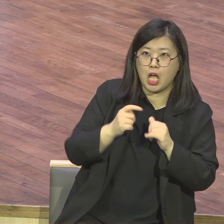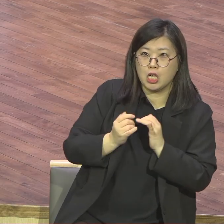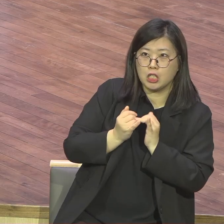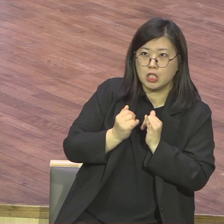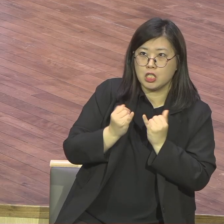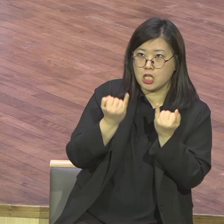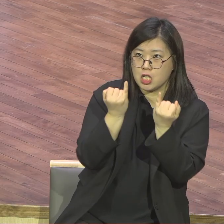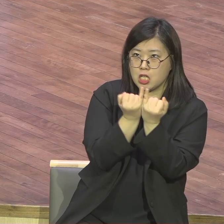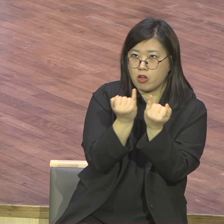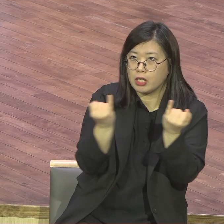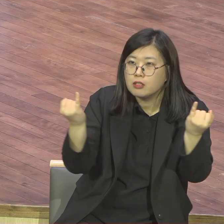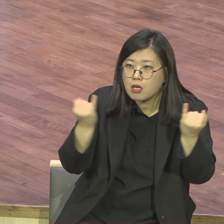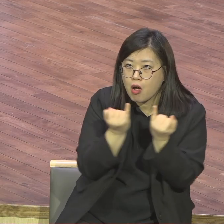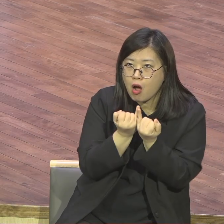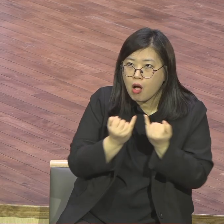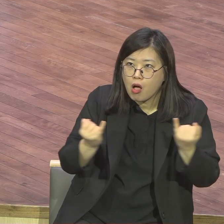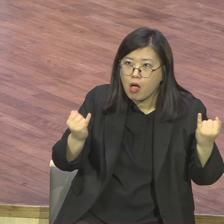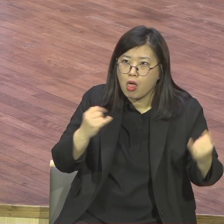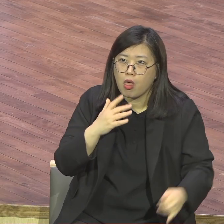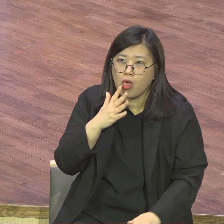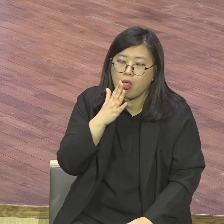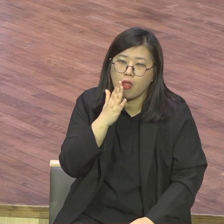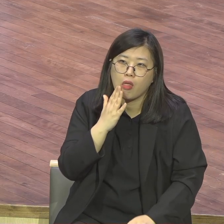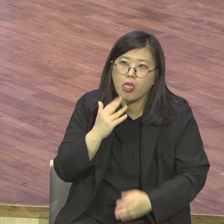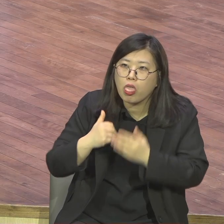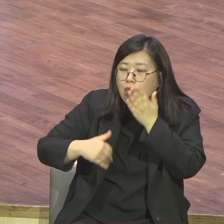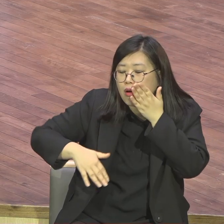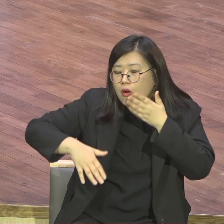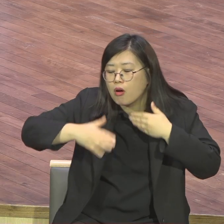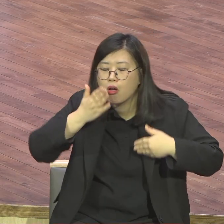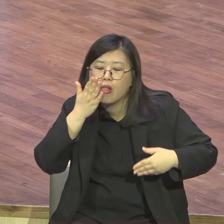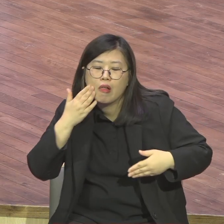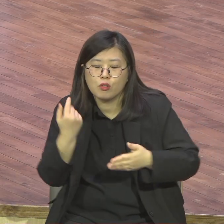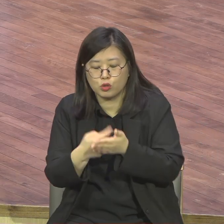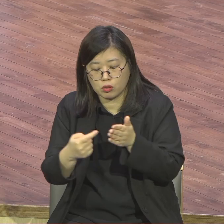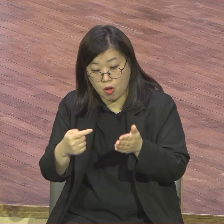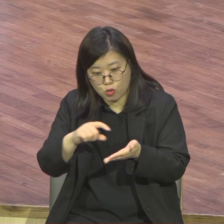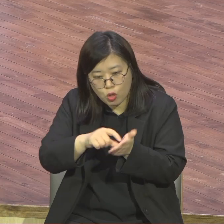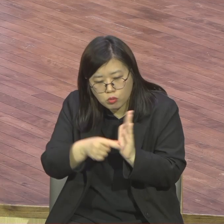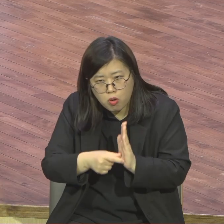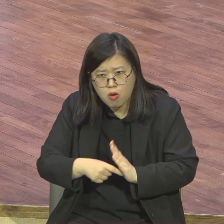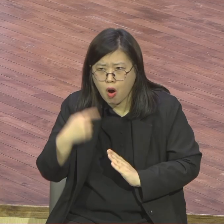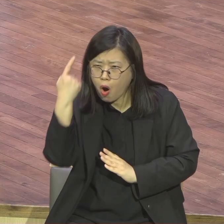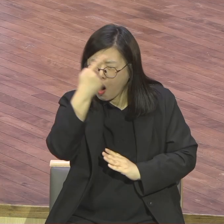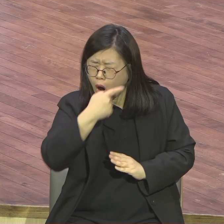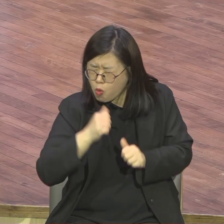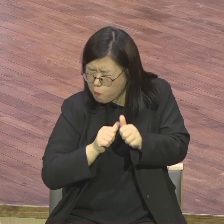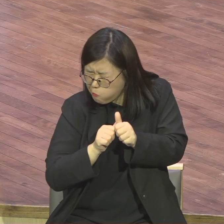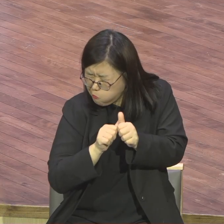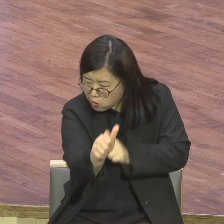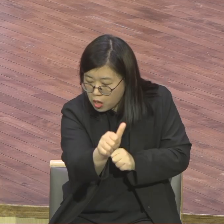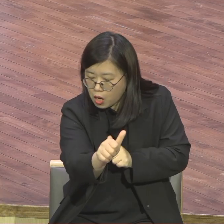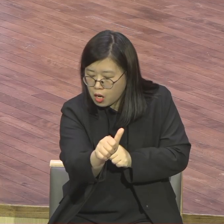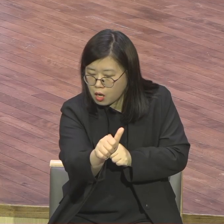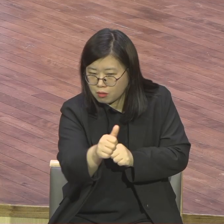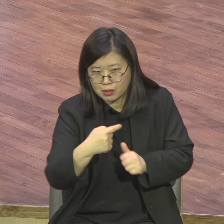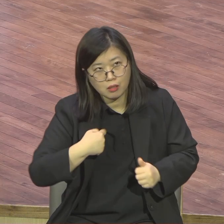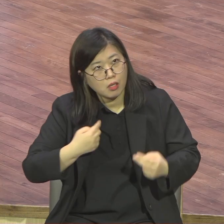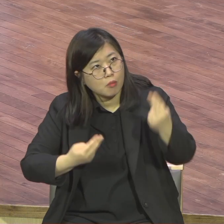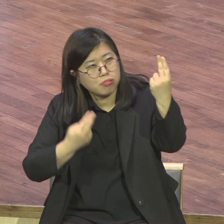뭐냐 이게 나는 반에서 보통에다가 생긴 것도 엄청 못생겼고 그 당시는 그랬어 내가